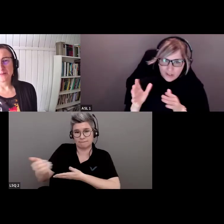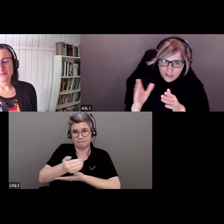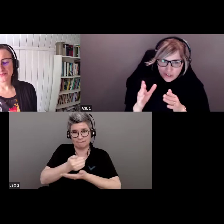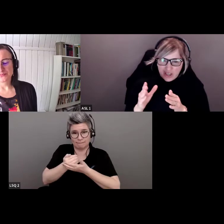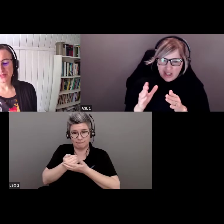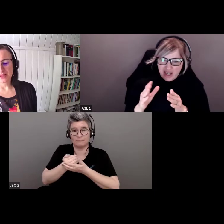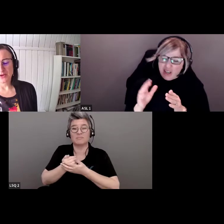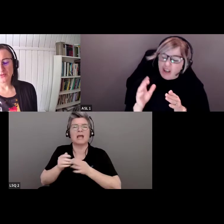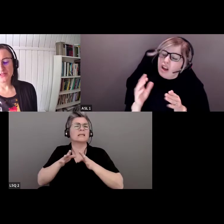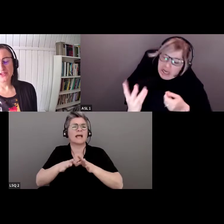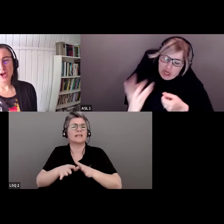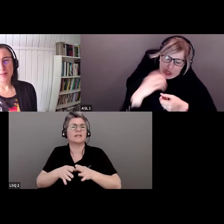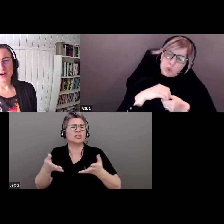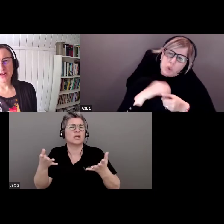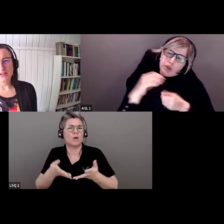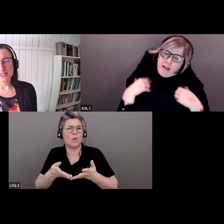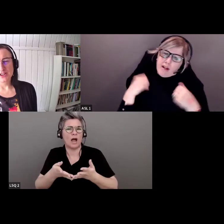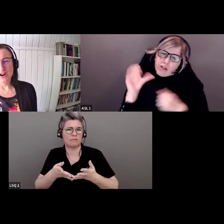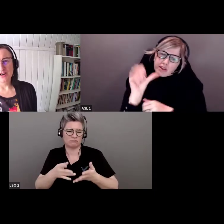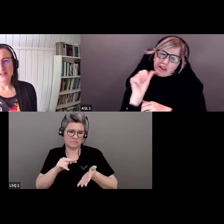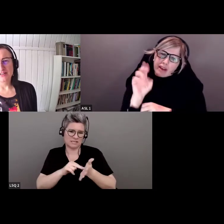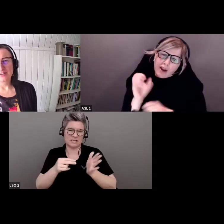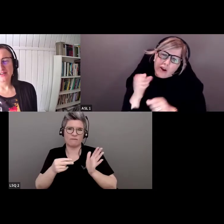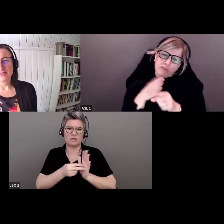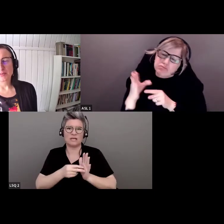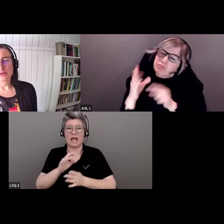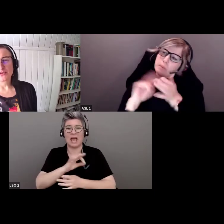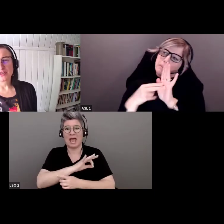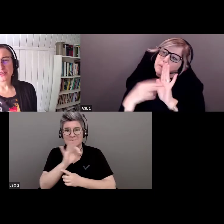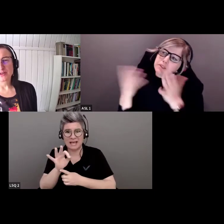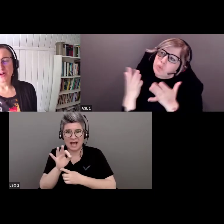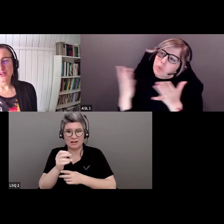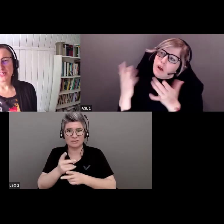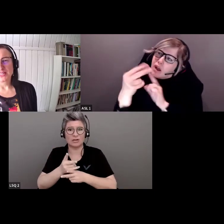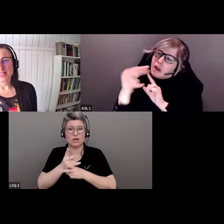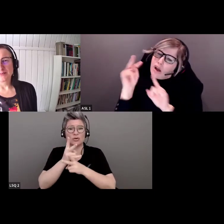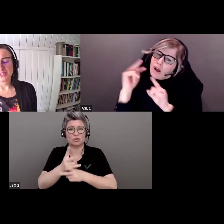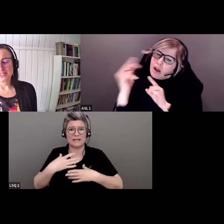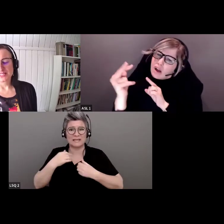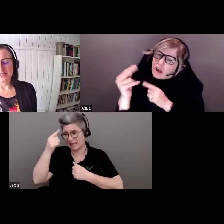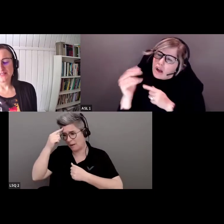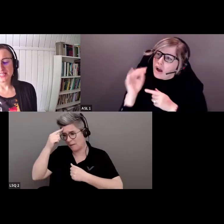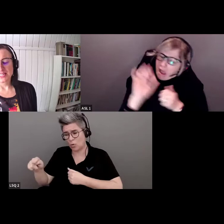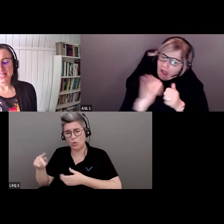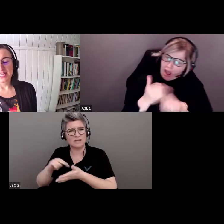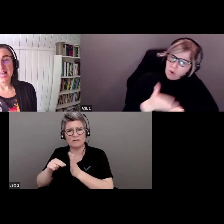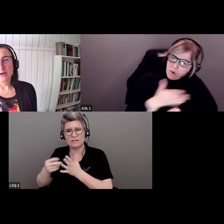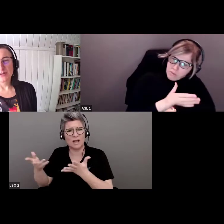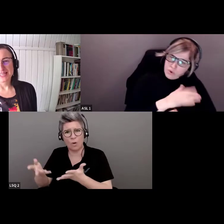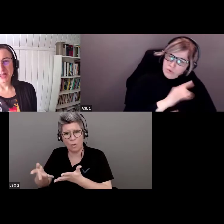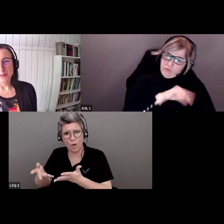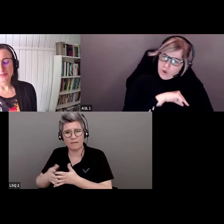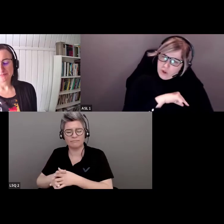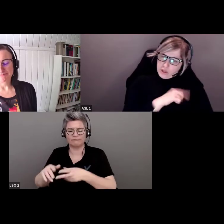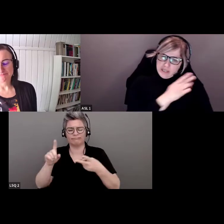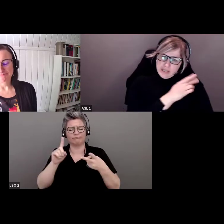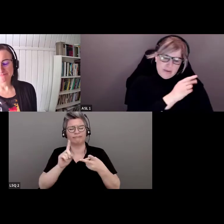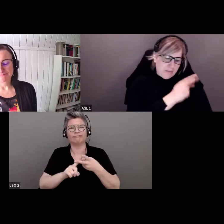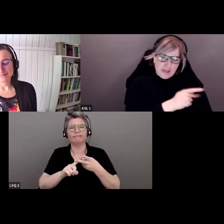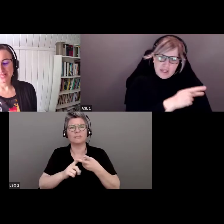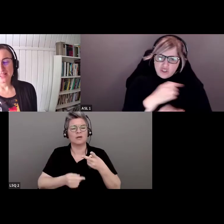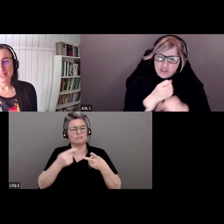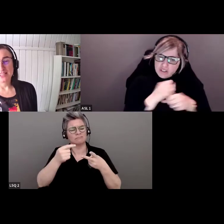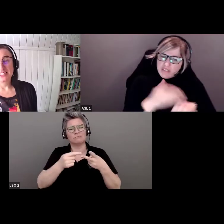Cette stratégie reflète ce que signifie Excellence en soins de santé pour eux, quelles sont les choses les plus